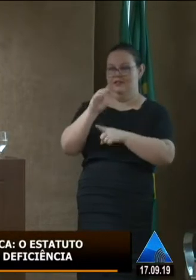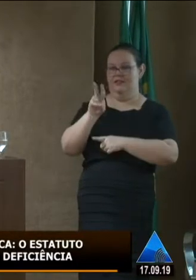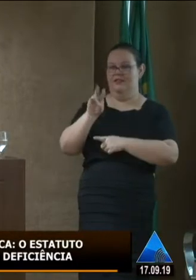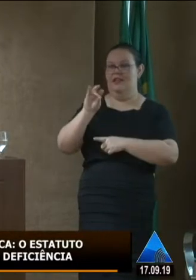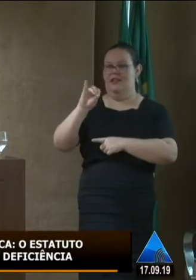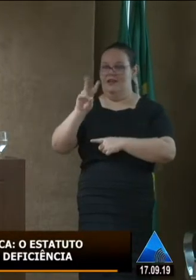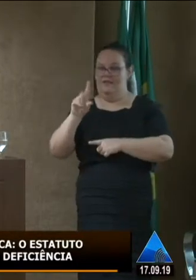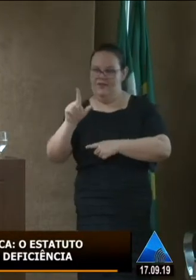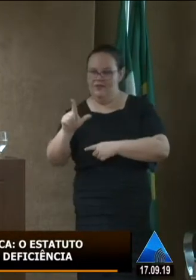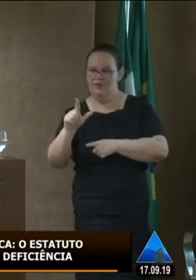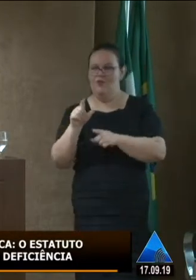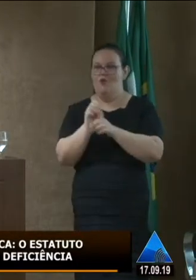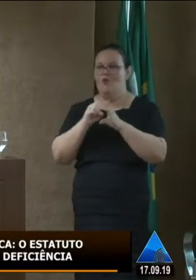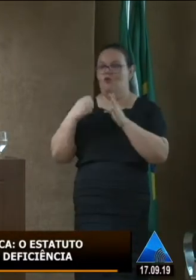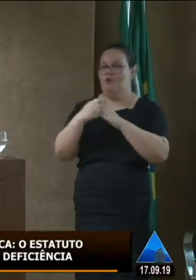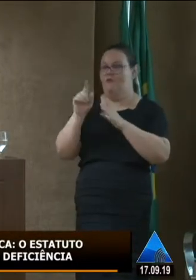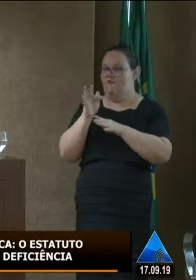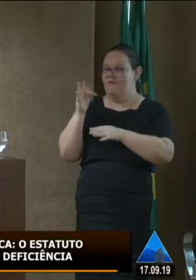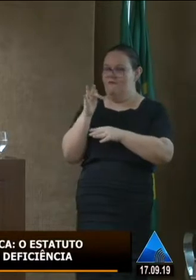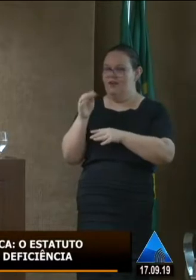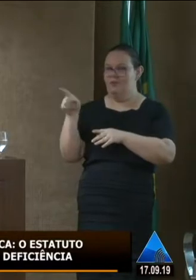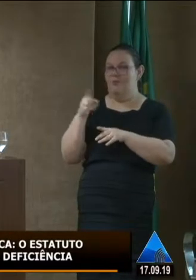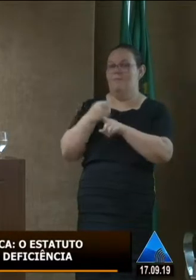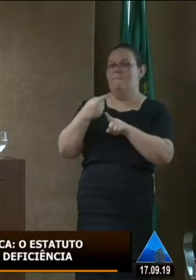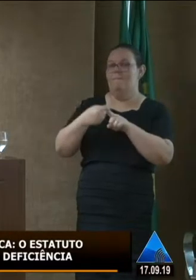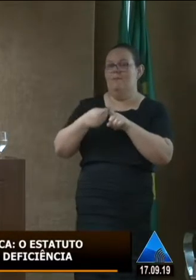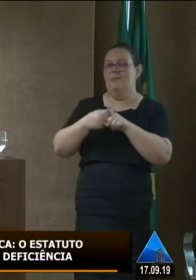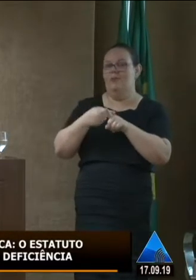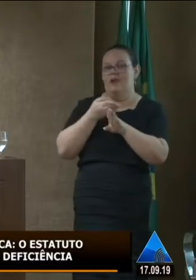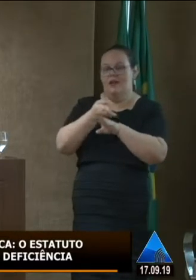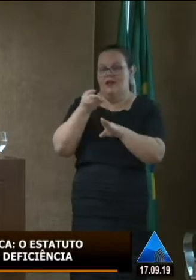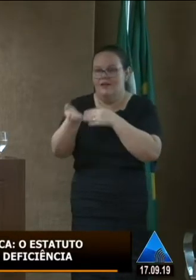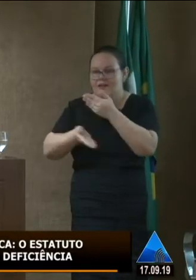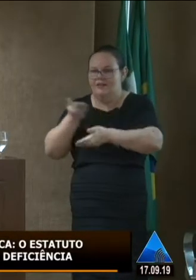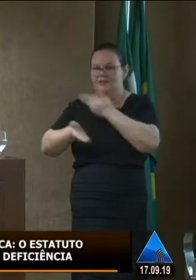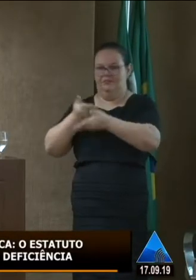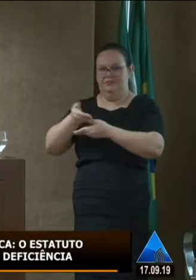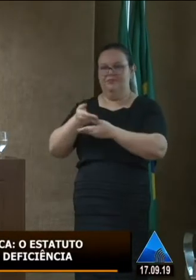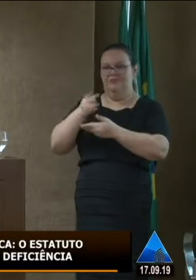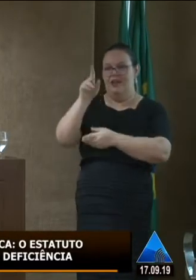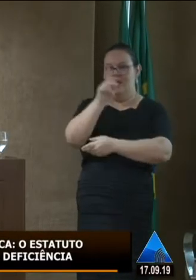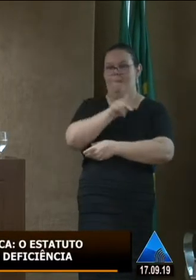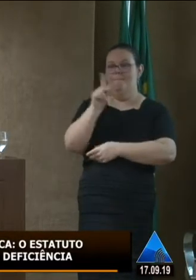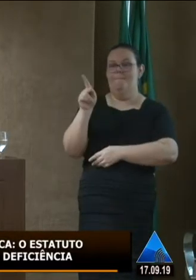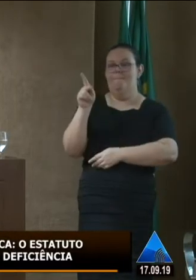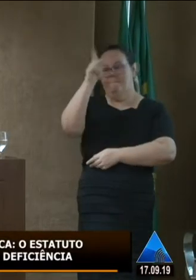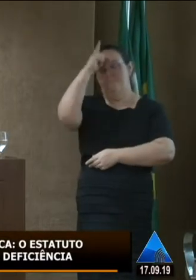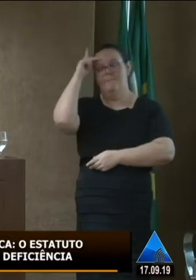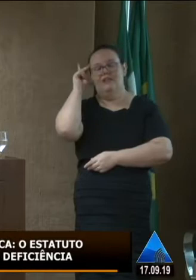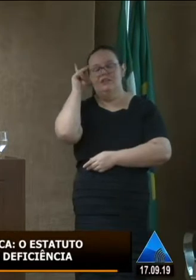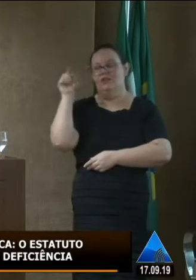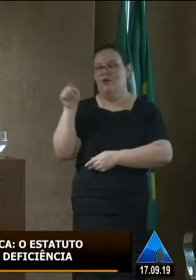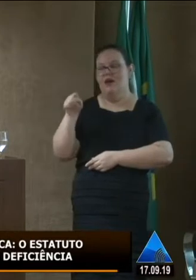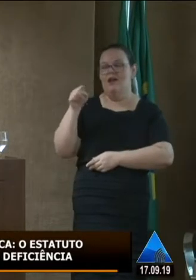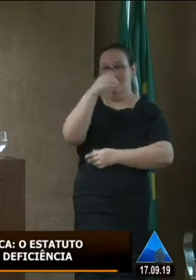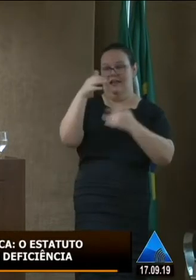sou como instituição federal parceira do Conselho Municipal da Pessoa com Deficiência da cidade de Mossoró que também manda aqui